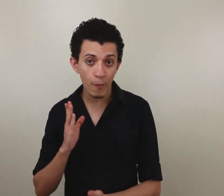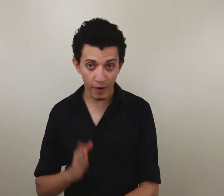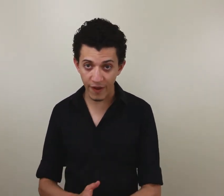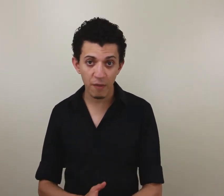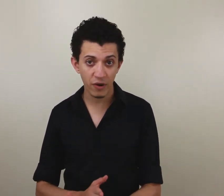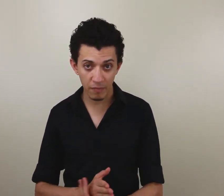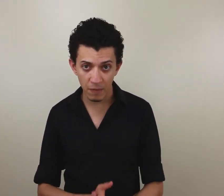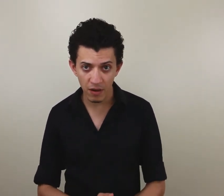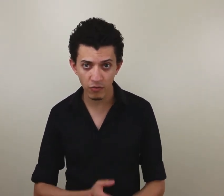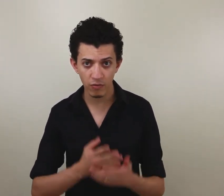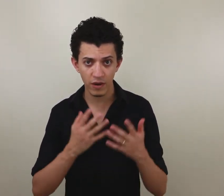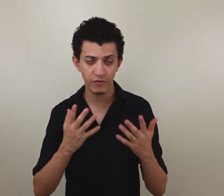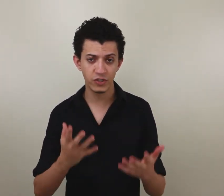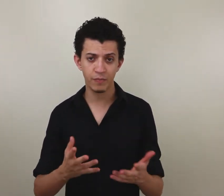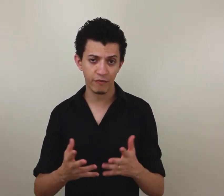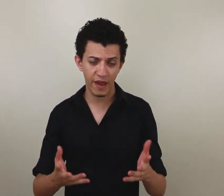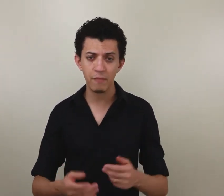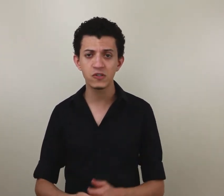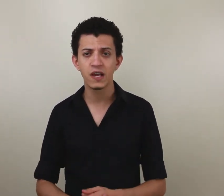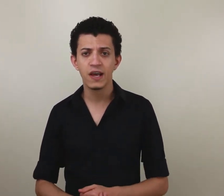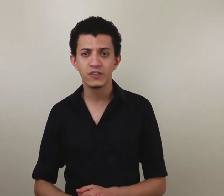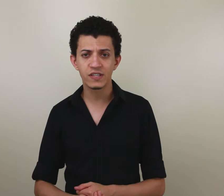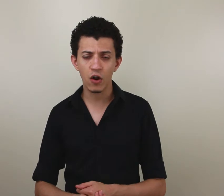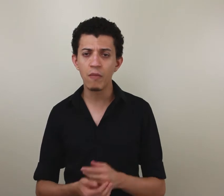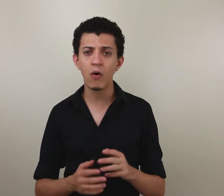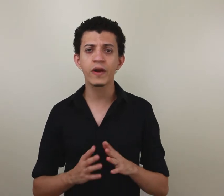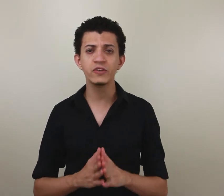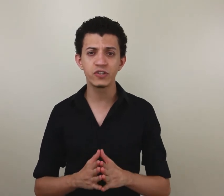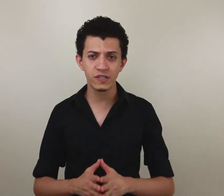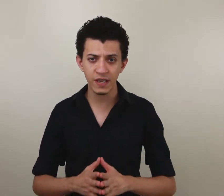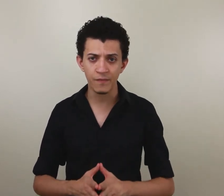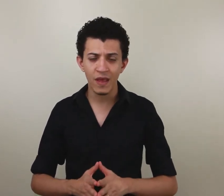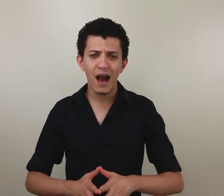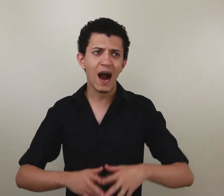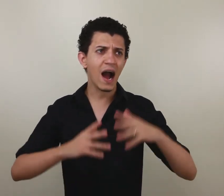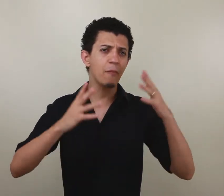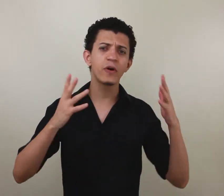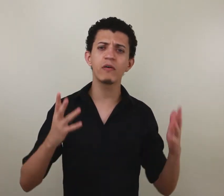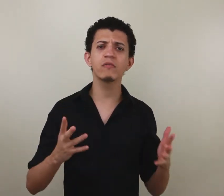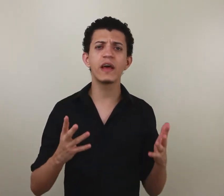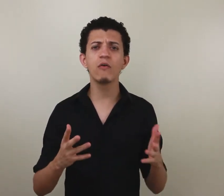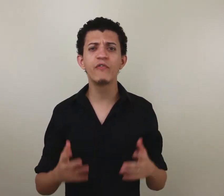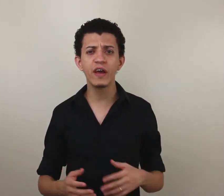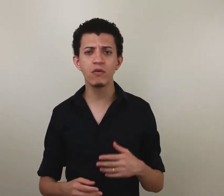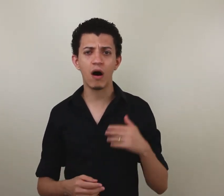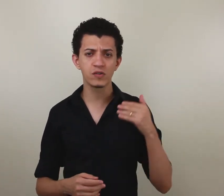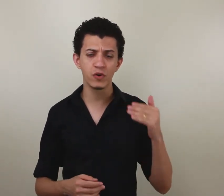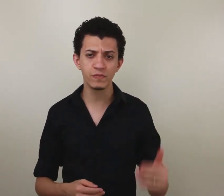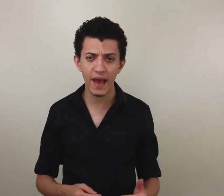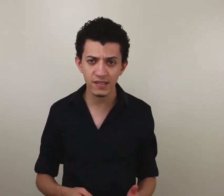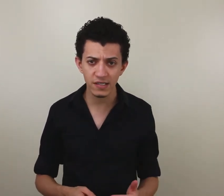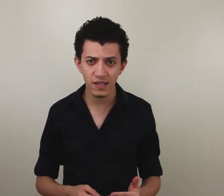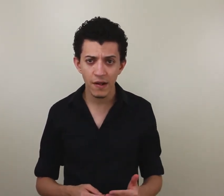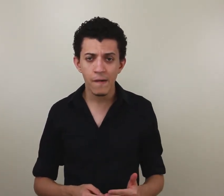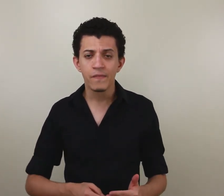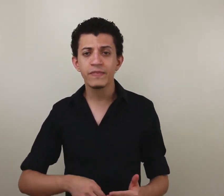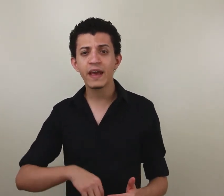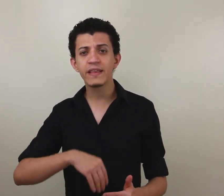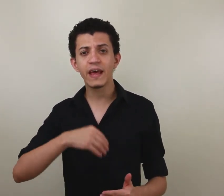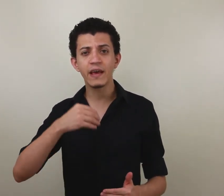um provérbio na Bíblia, no livro de Provérbios, de Salomão, que diz assim, Ah, porque eu não dei ouvido aos meus mestres, nem dei